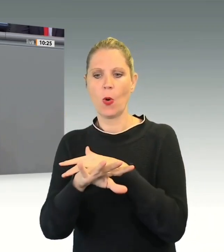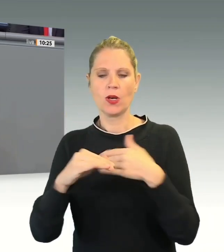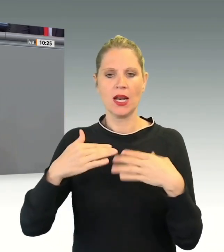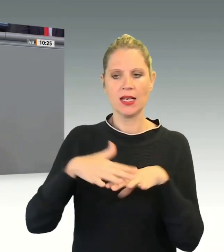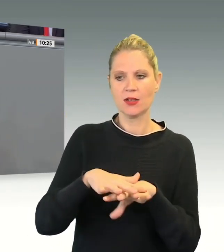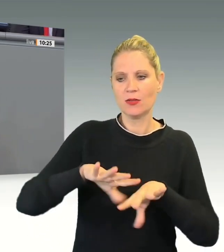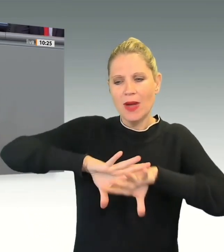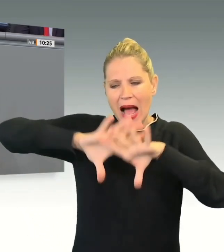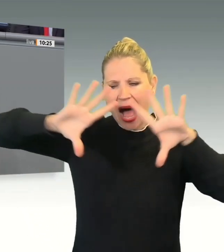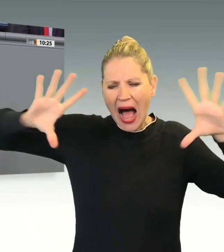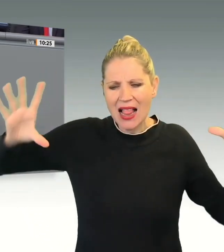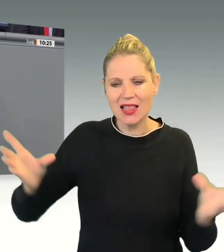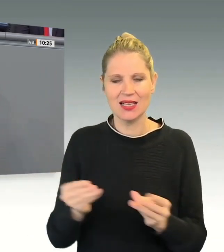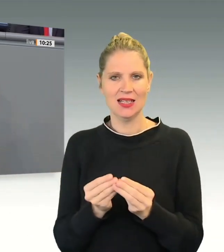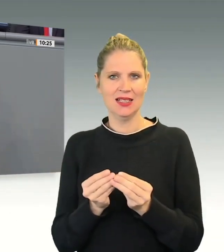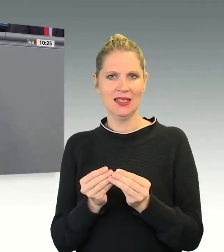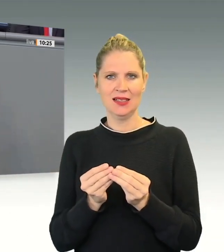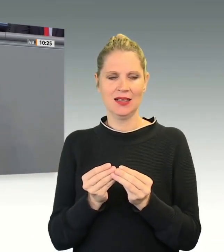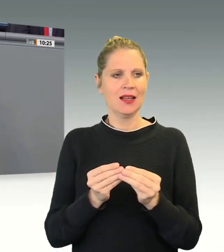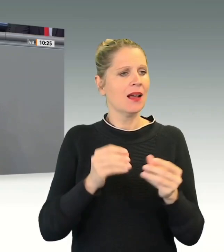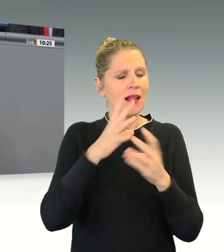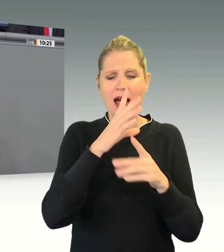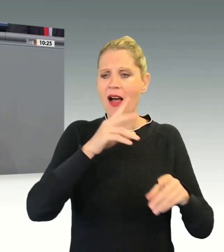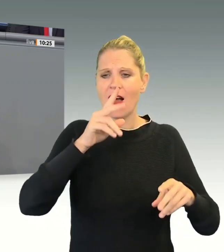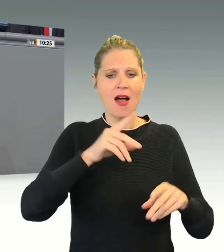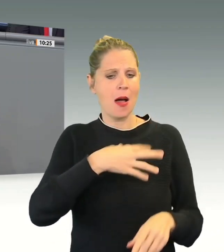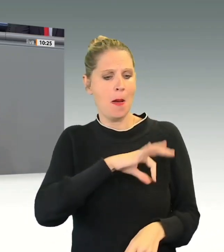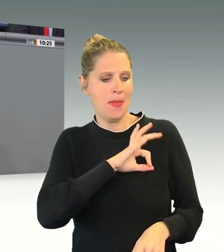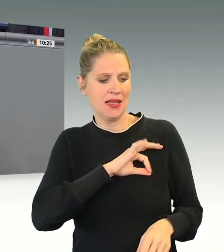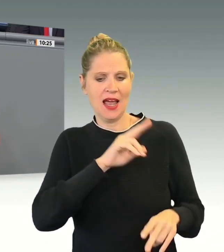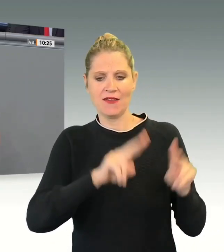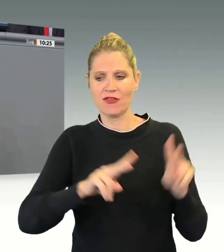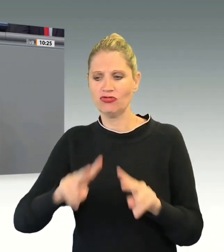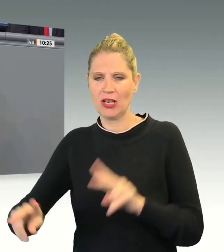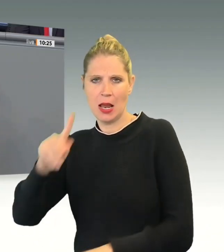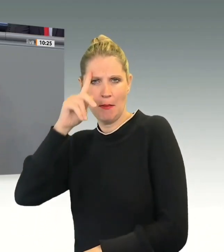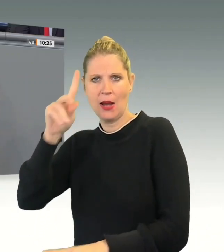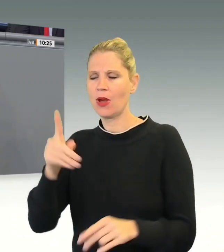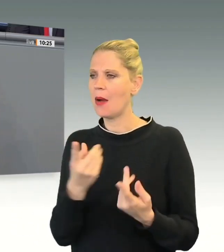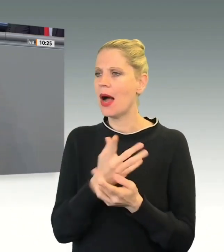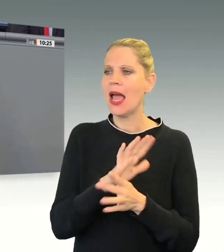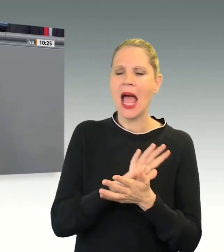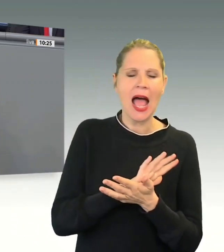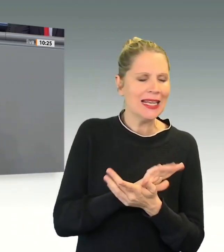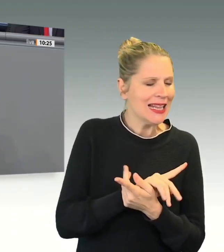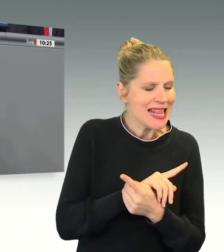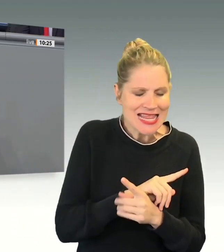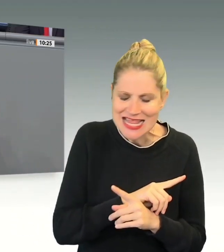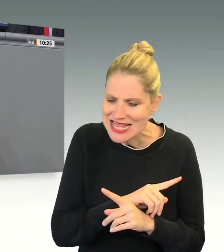staatspolitischer Verantwortung eben nicht die rein parteipolitische Zuspitzung betreibt, eben das Thema nicht